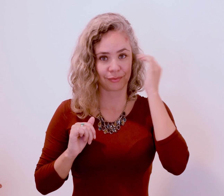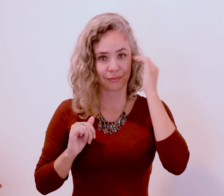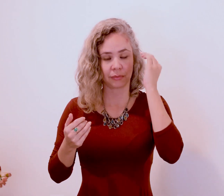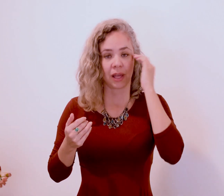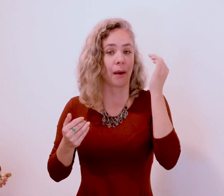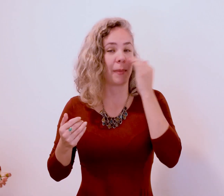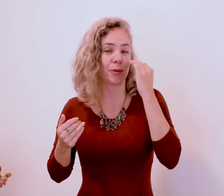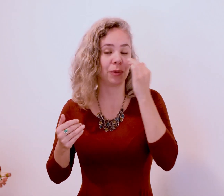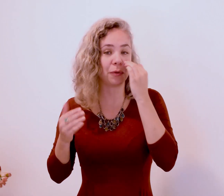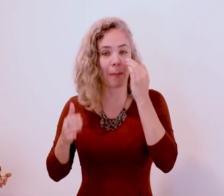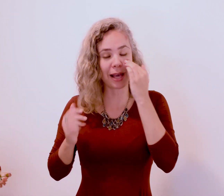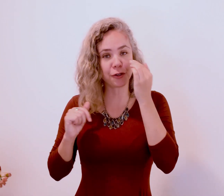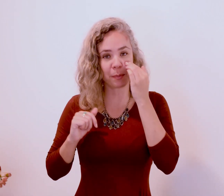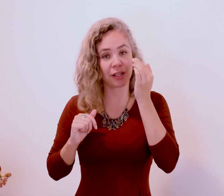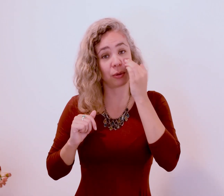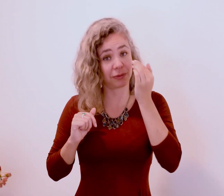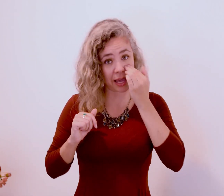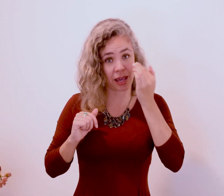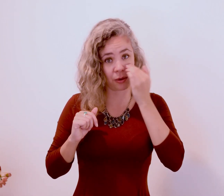Mas quanto mais medo eu tenho